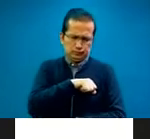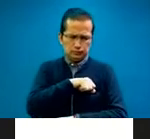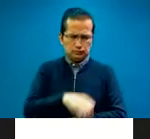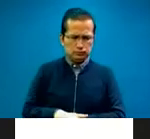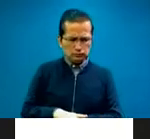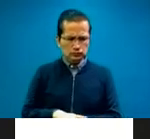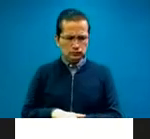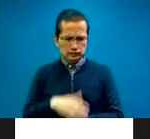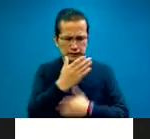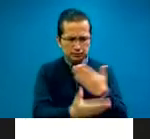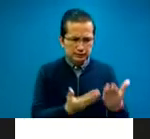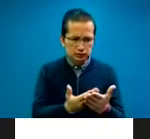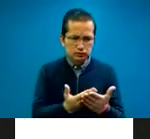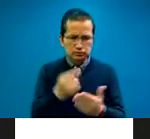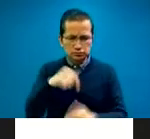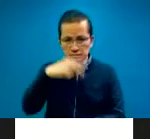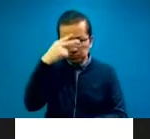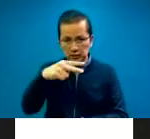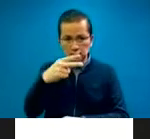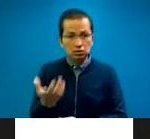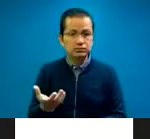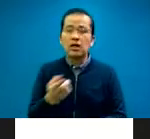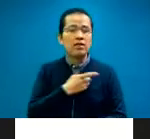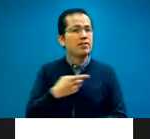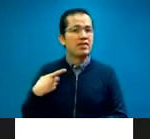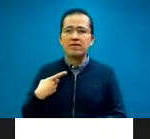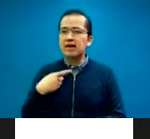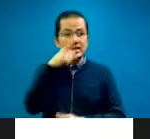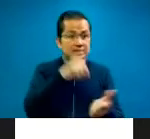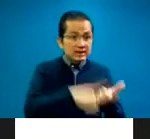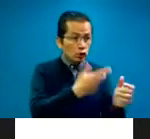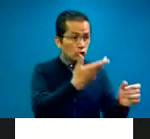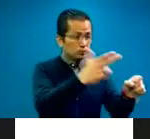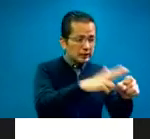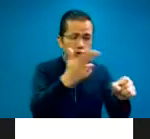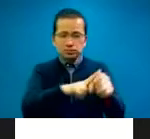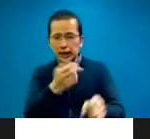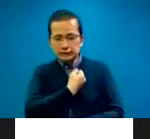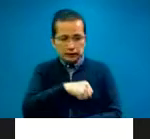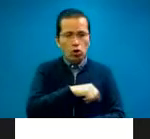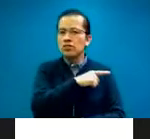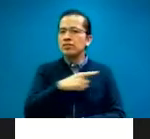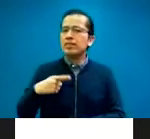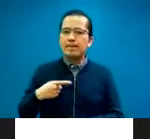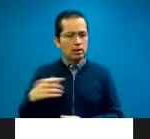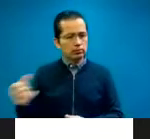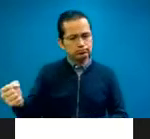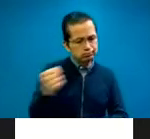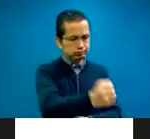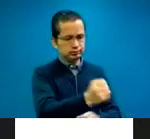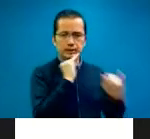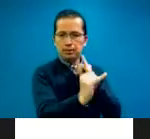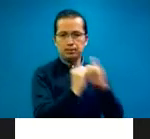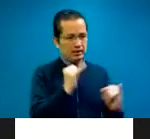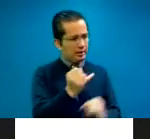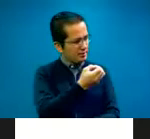es necesario proporcionar servicios de interpretación. Posteriormente, el presidente Obama firmó